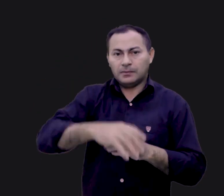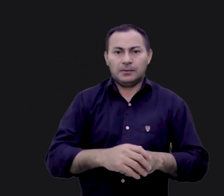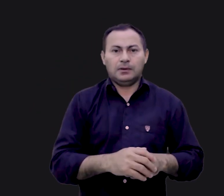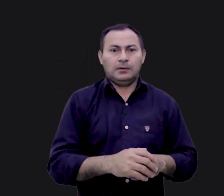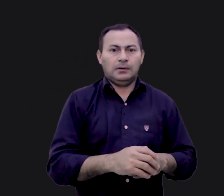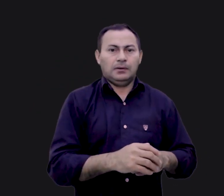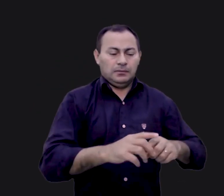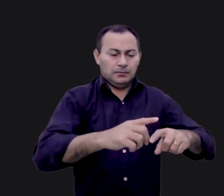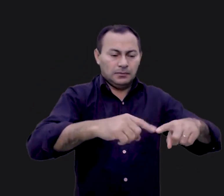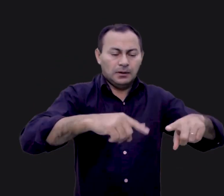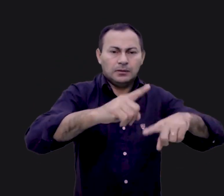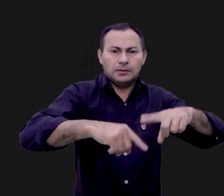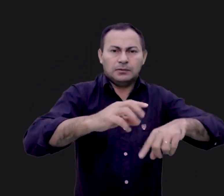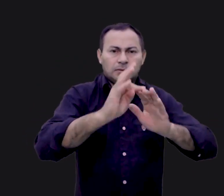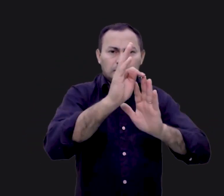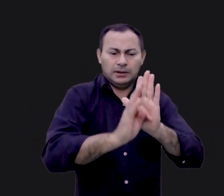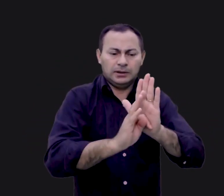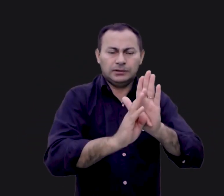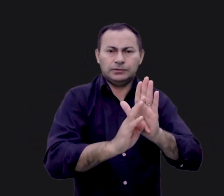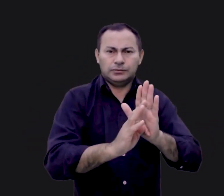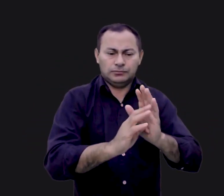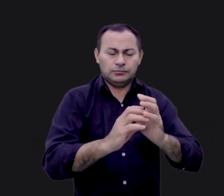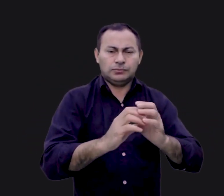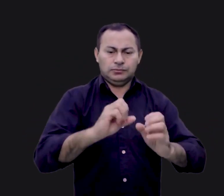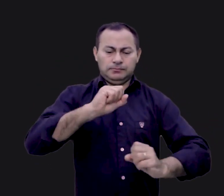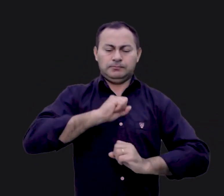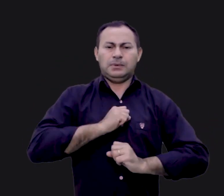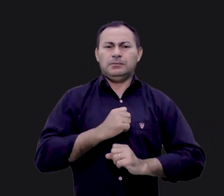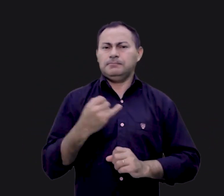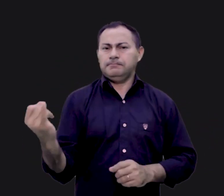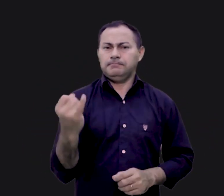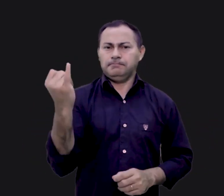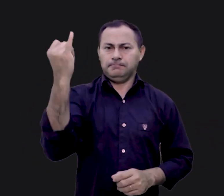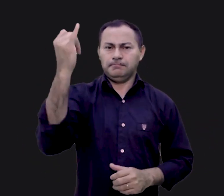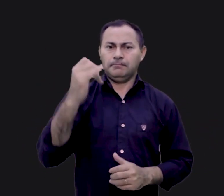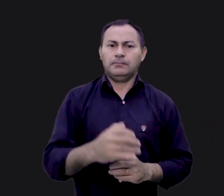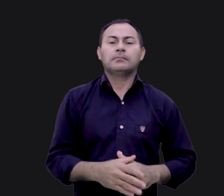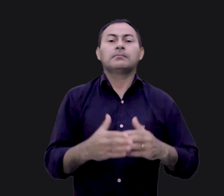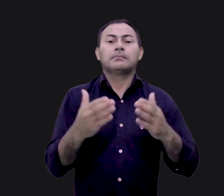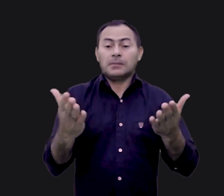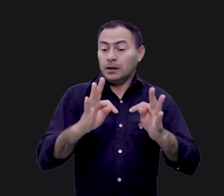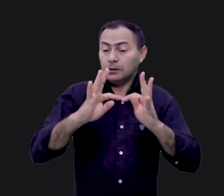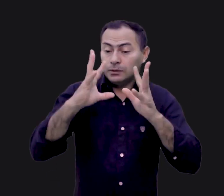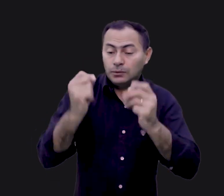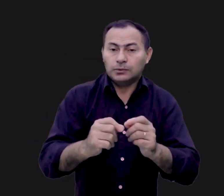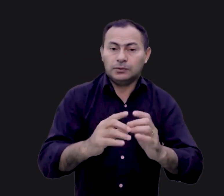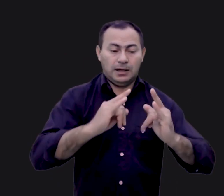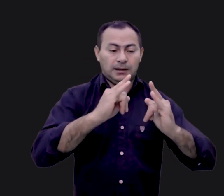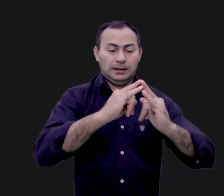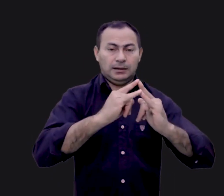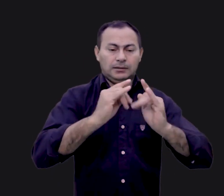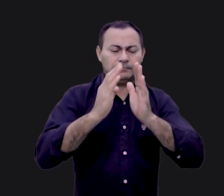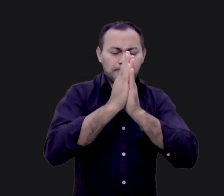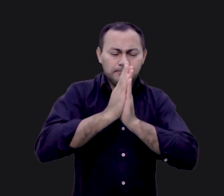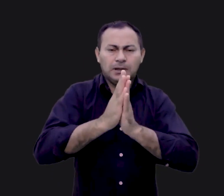artigos do vestuário do sacerdote são também muito significantes. Aliás, tudo na tenda de adoração é muito